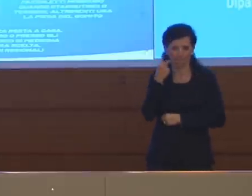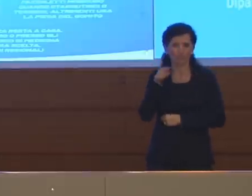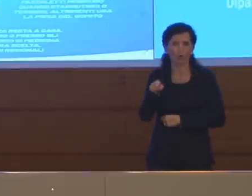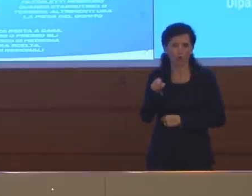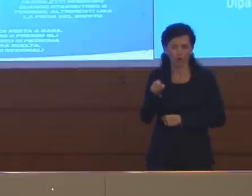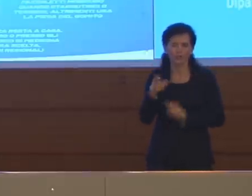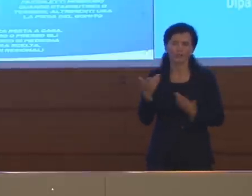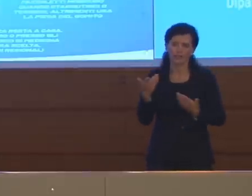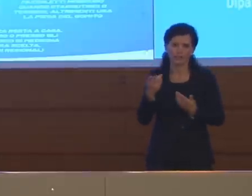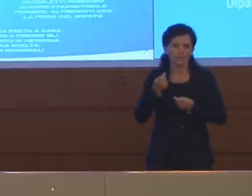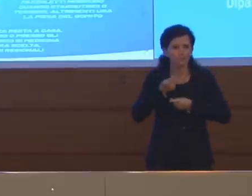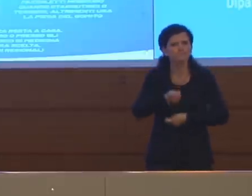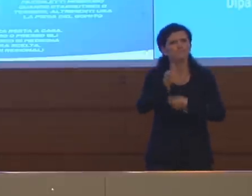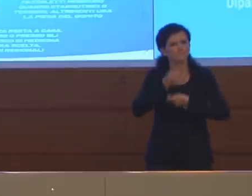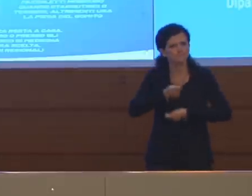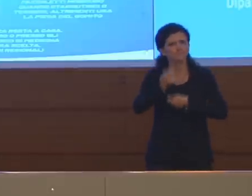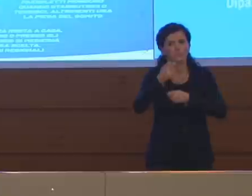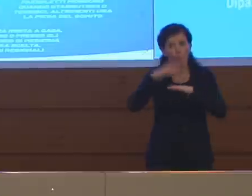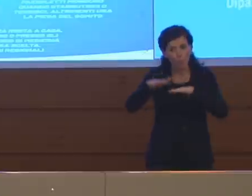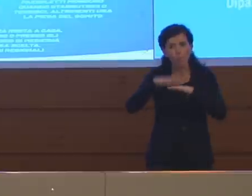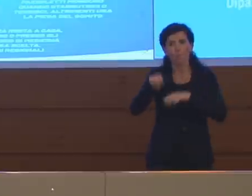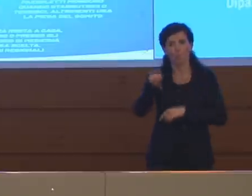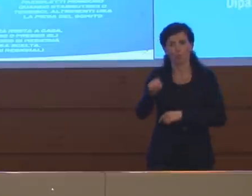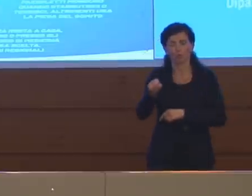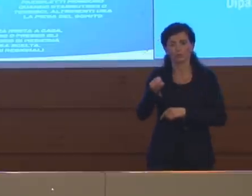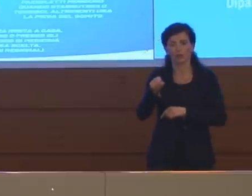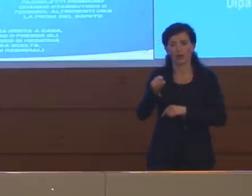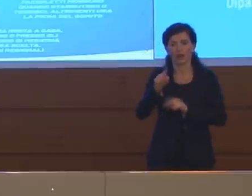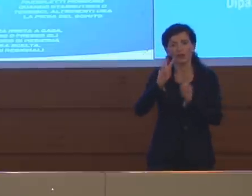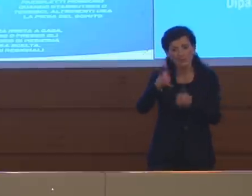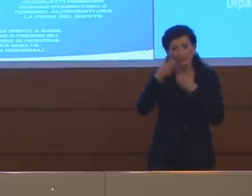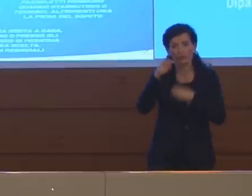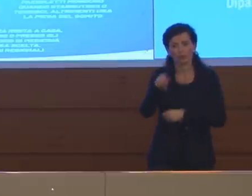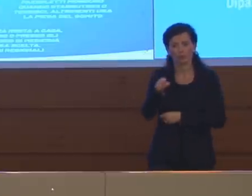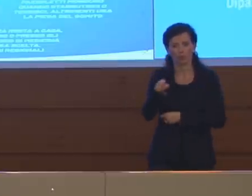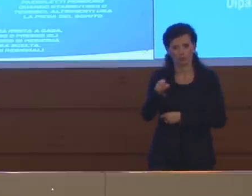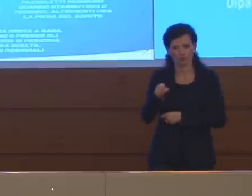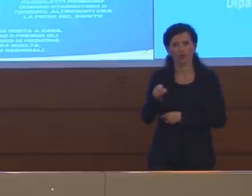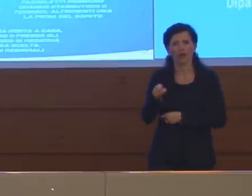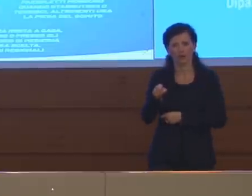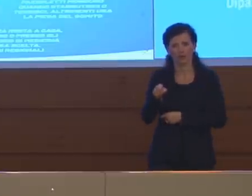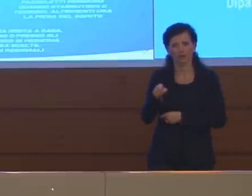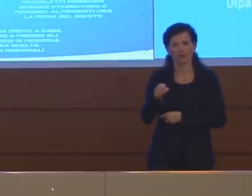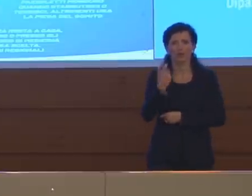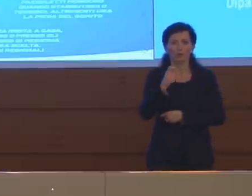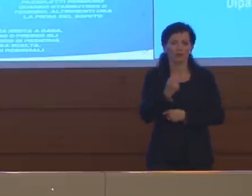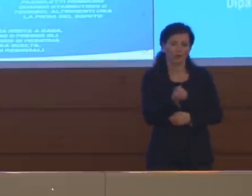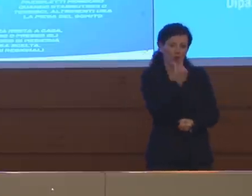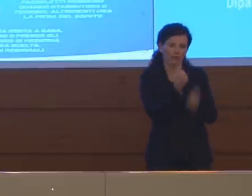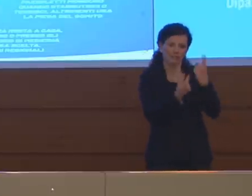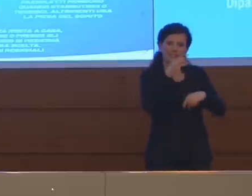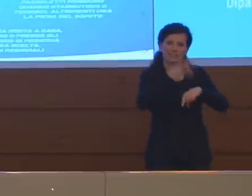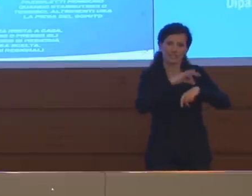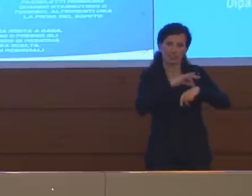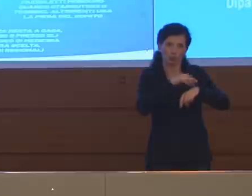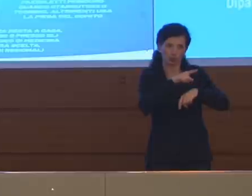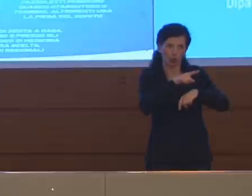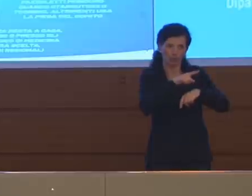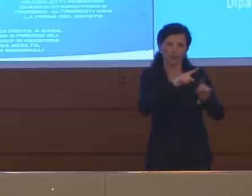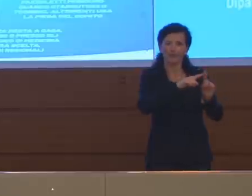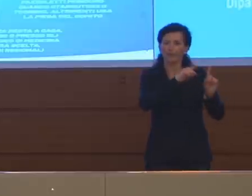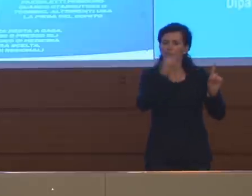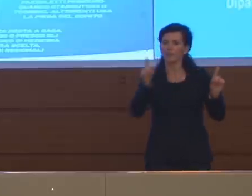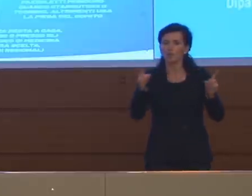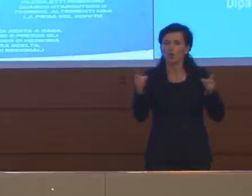favorire o spingere l'utilizzo di questi tamponi facendo in modo che la distanza tra l'inizio sintomi e quando viene i tamponati si riduca